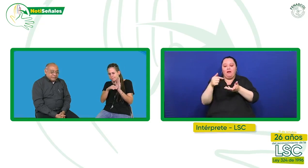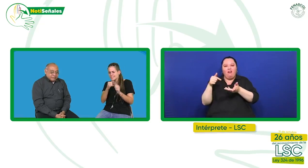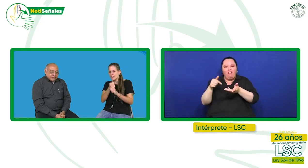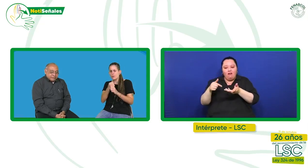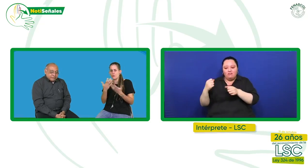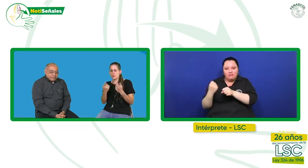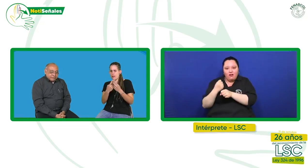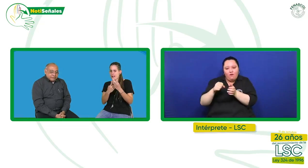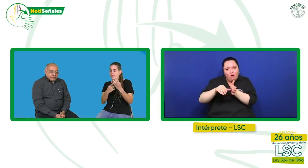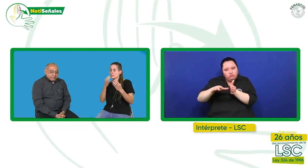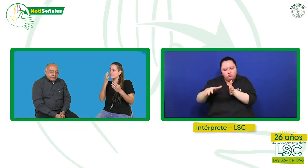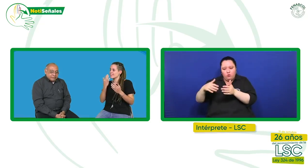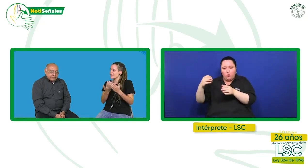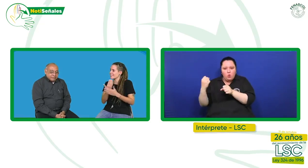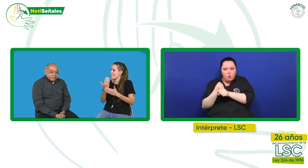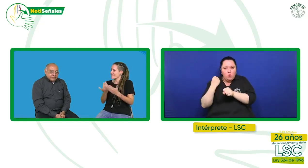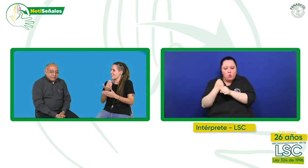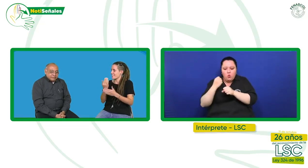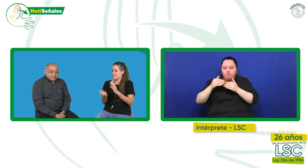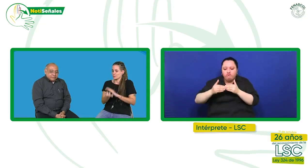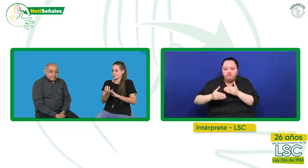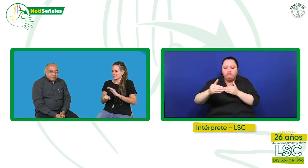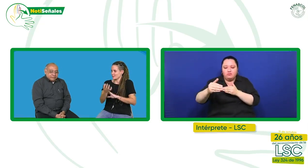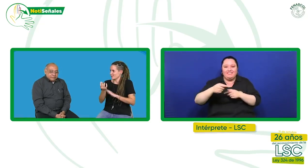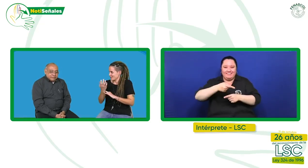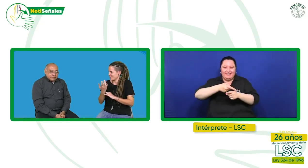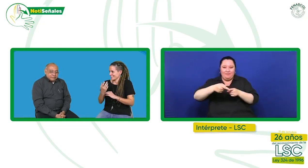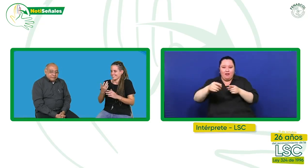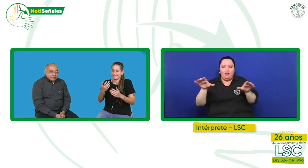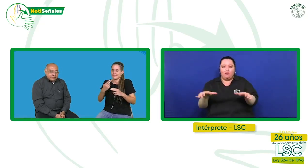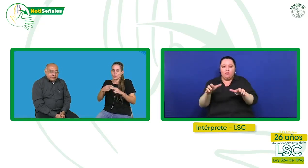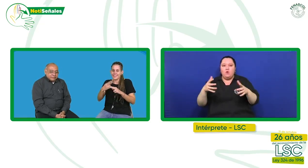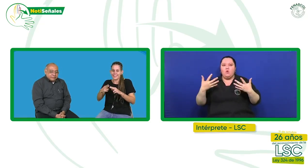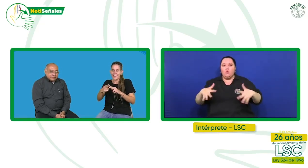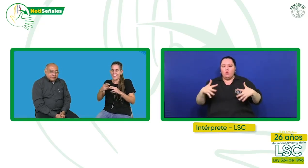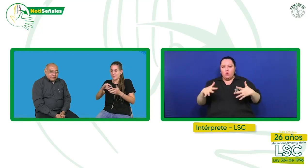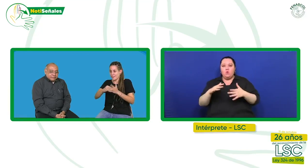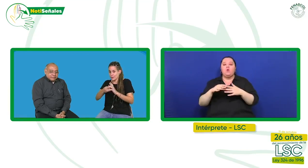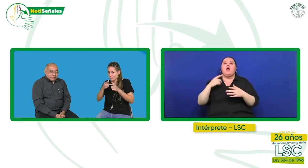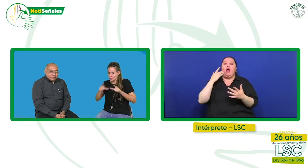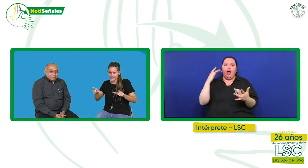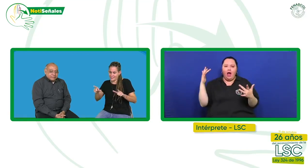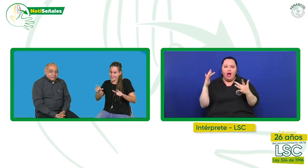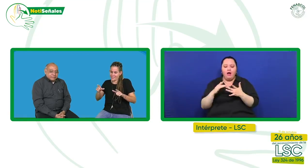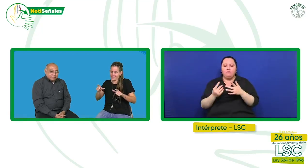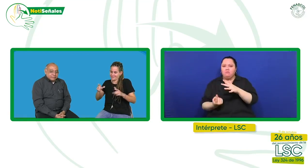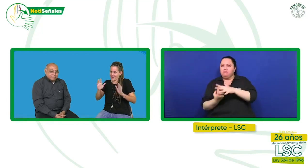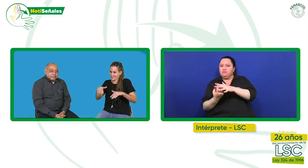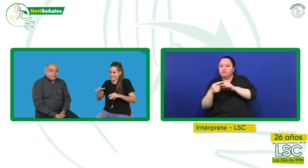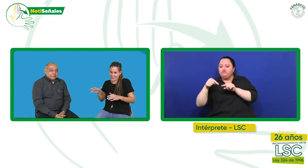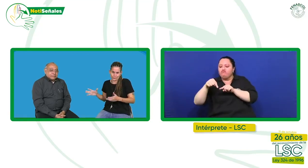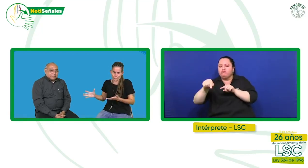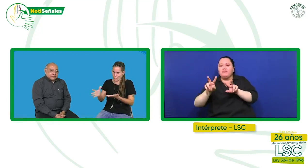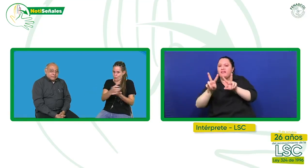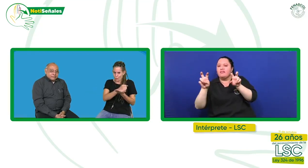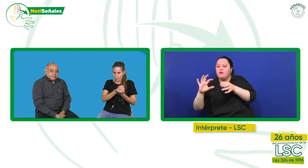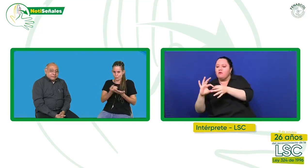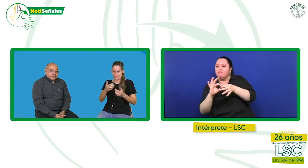que vamos a intentar desarrollar en estos días. Yo creo que en estos días van a ir surgiendo cuestiones muy relacionadas con la política y la planificación